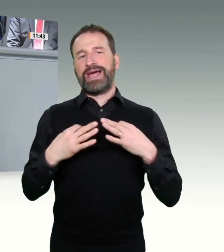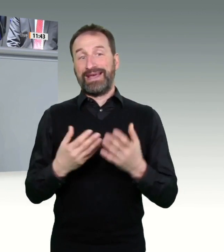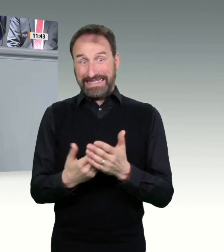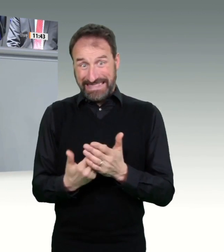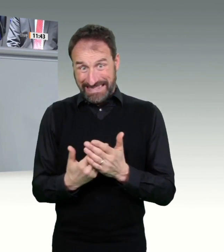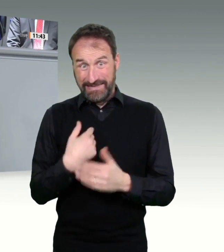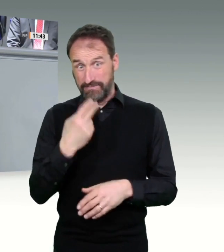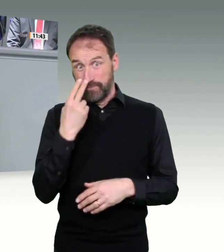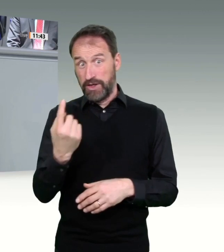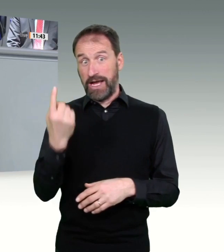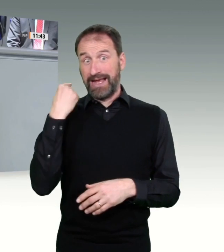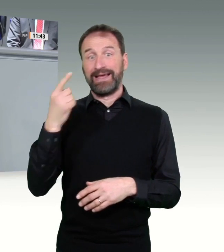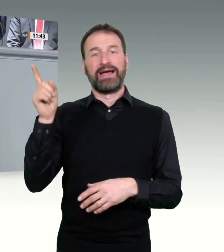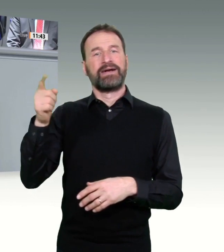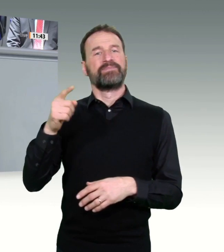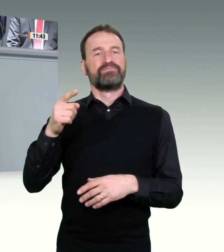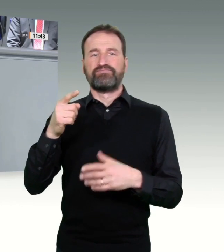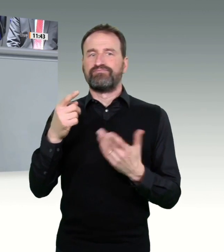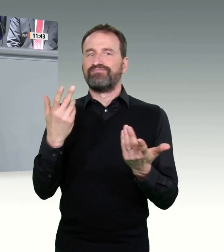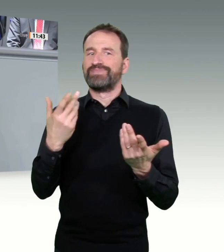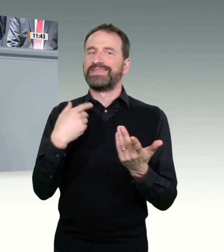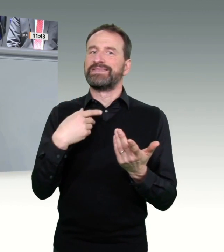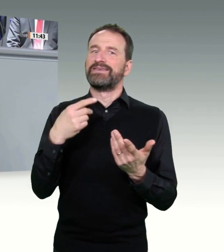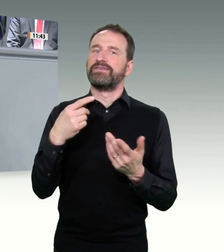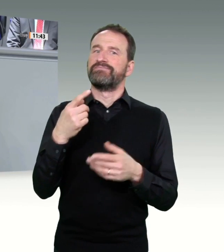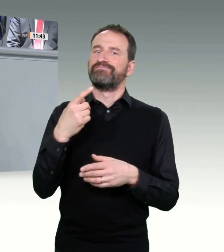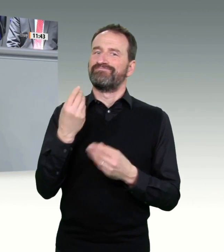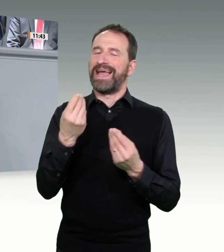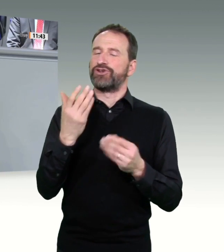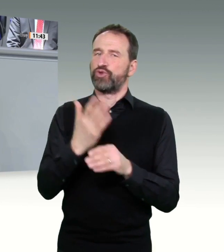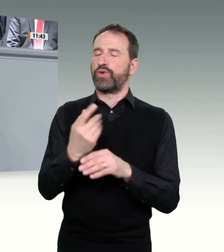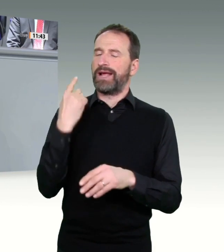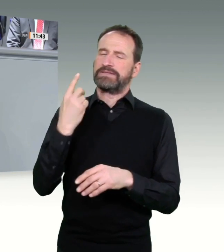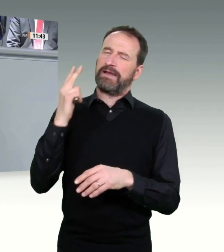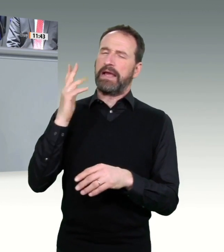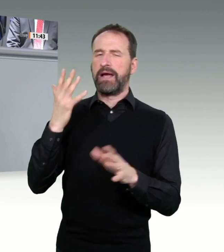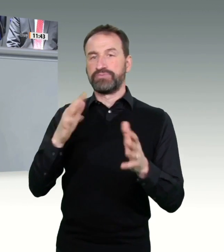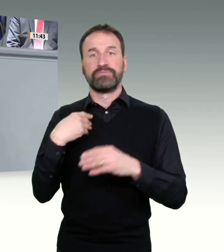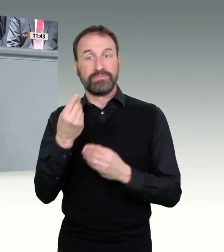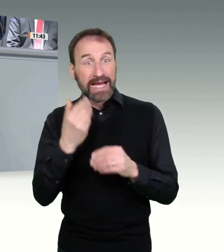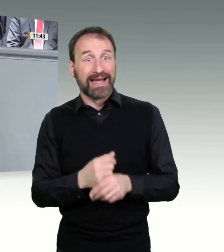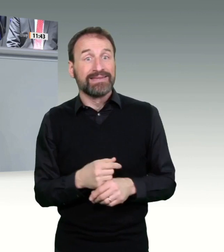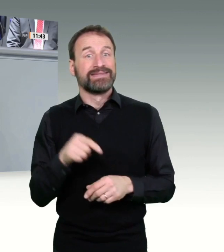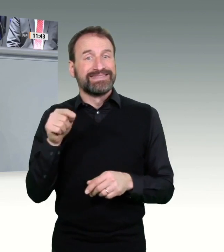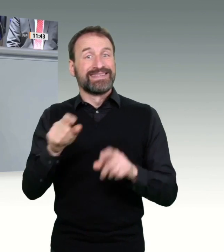Wir haben das zum Beispiel mit dem Pflegebudget getan. Wir wissen zukünftig, wie viel Geld für die Pflege in Krankenhäusern tatsächlich auch